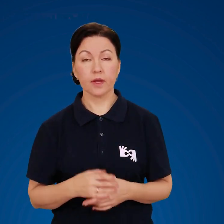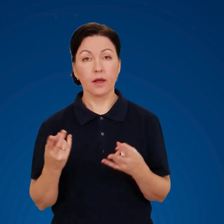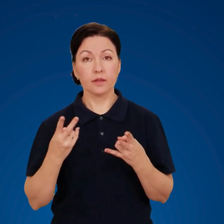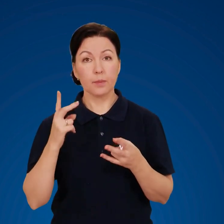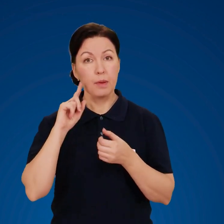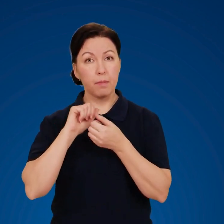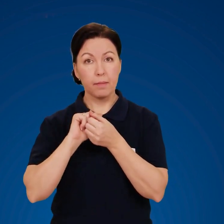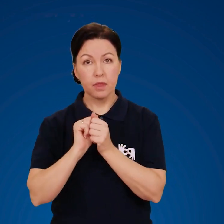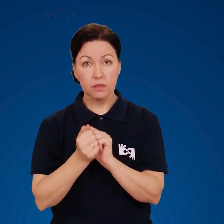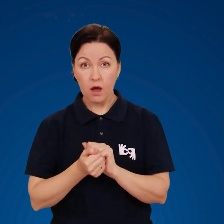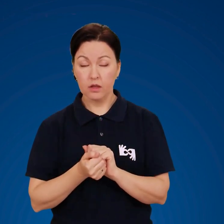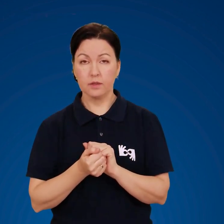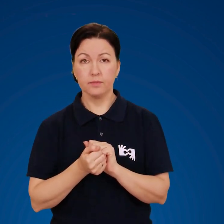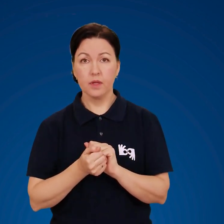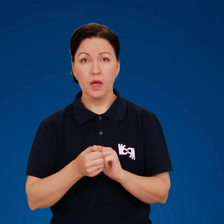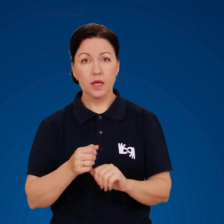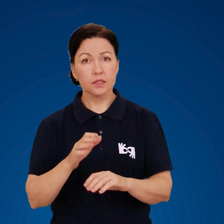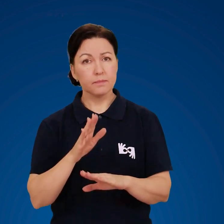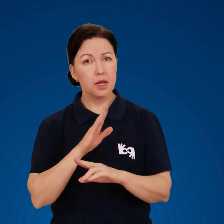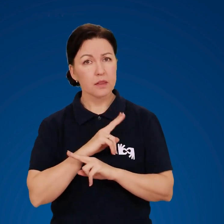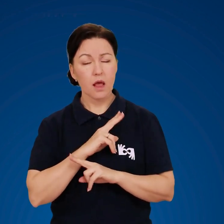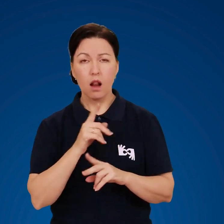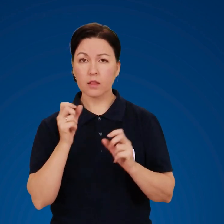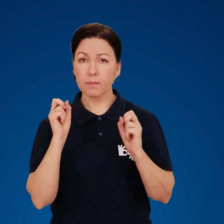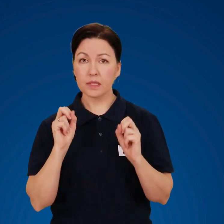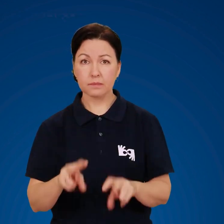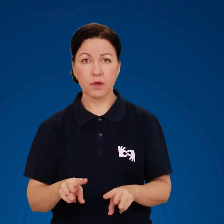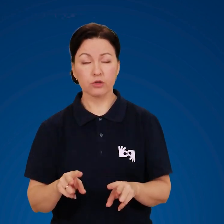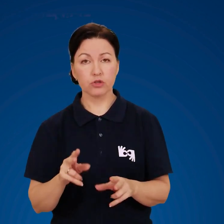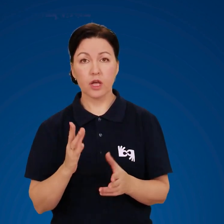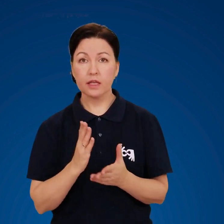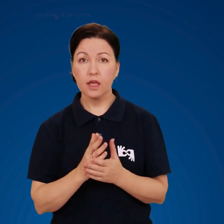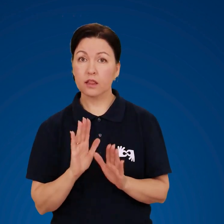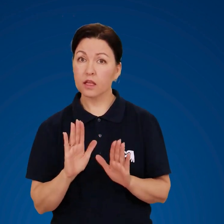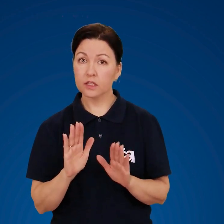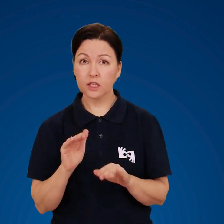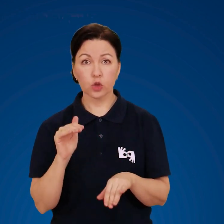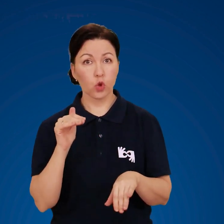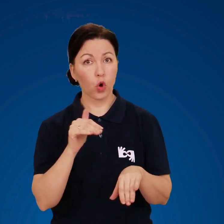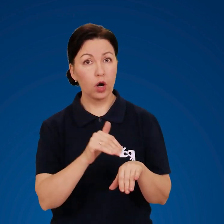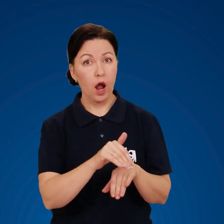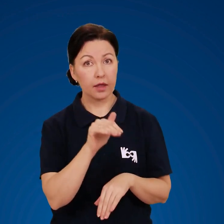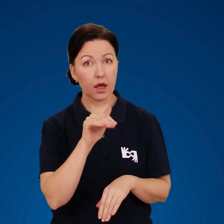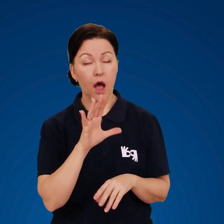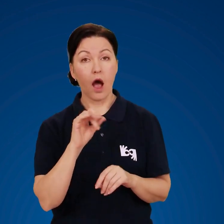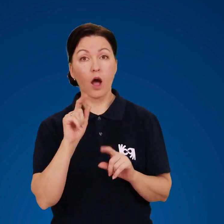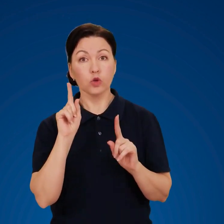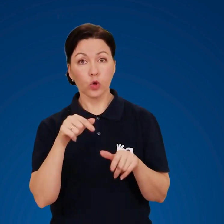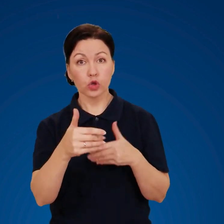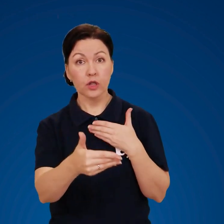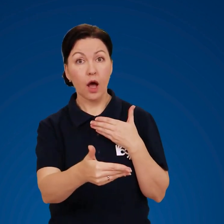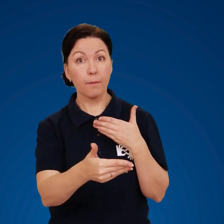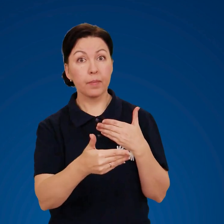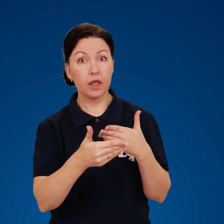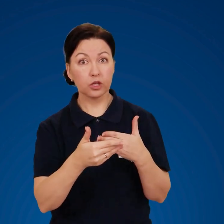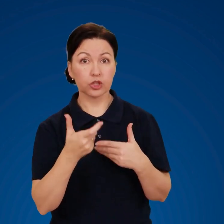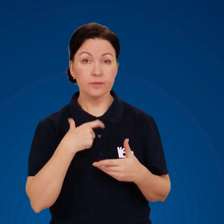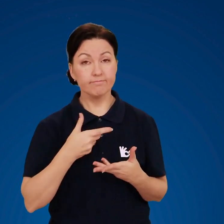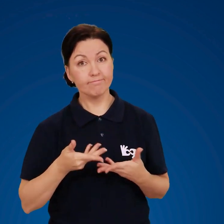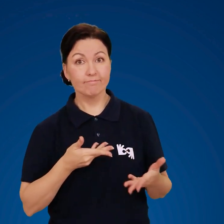Треба пам'ятати, що смертельно небезпечним є не тільки торкання, але й наближення до обірваних